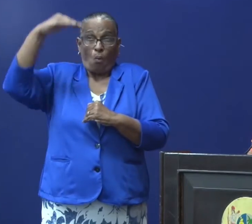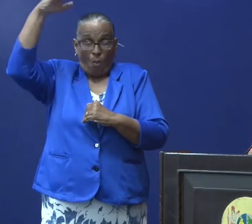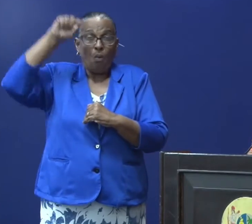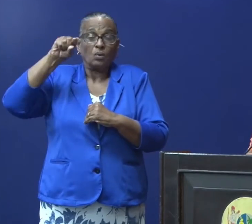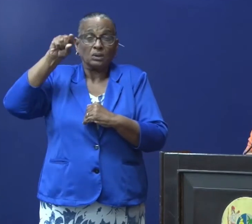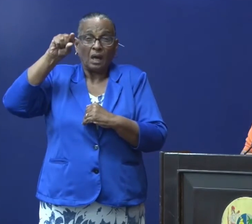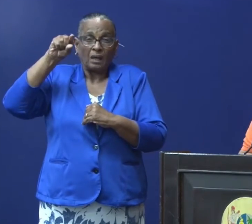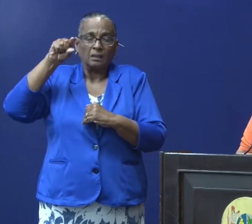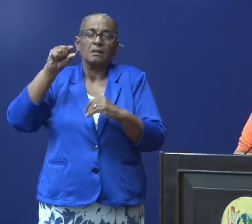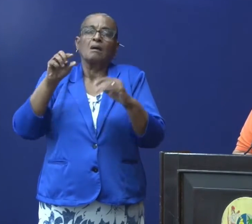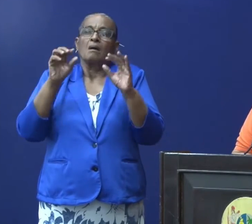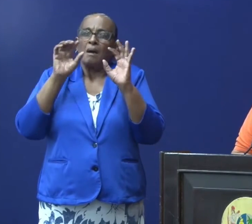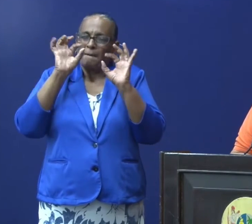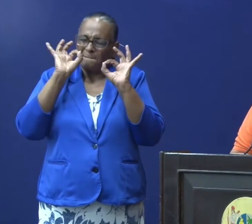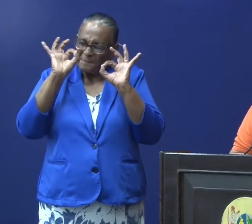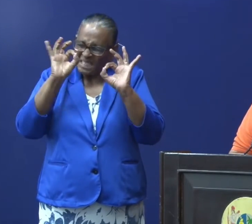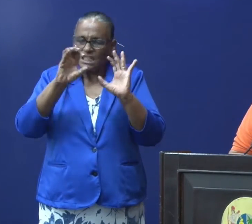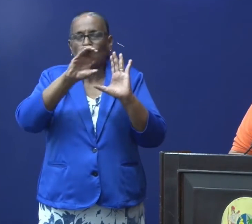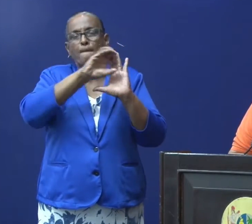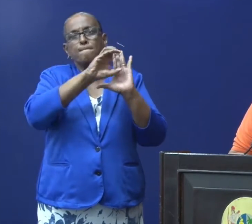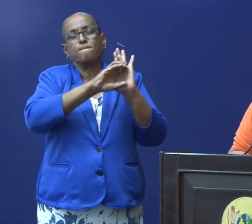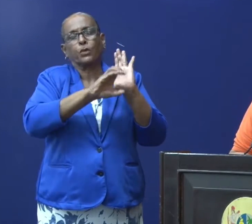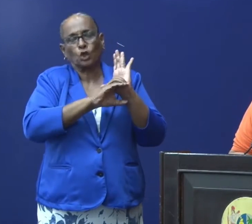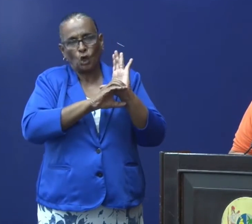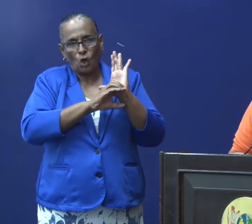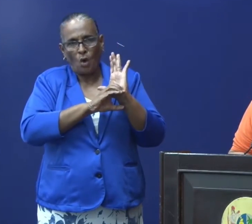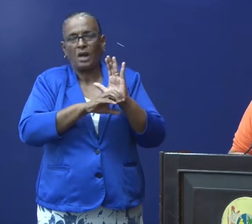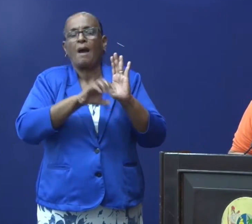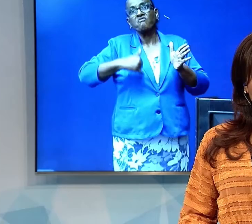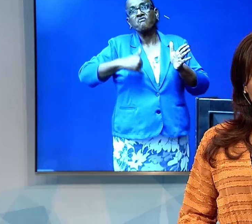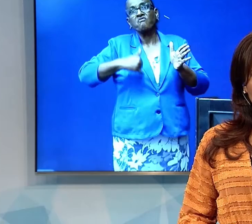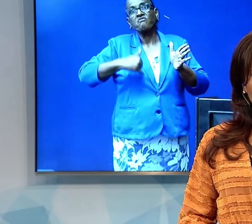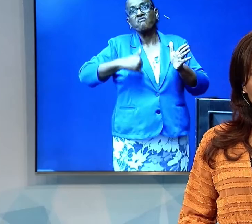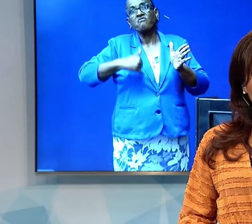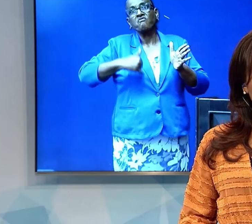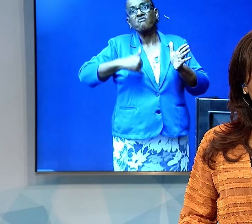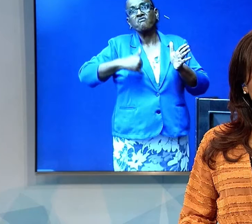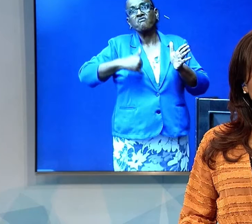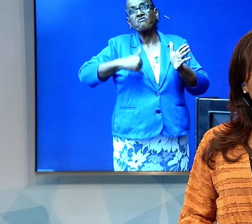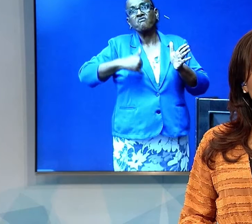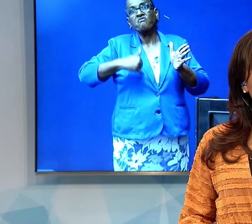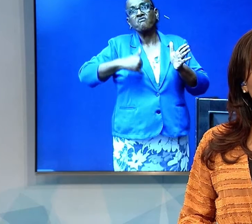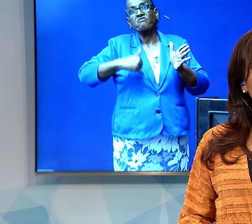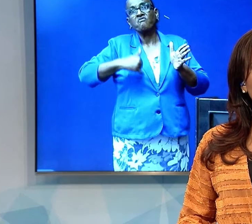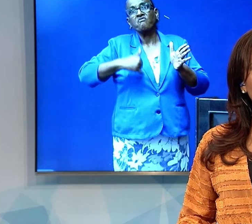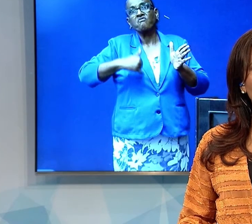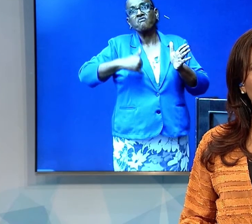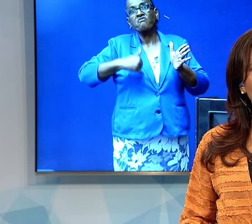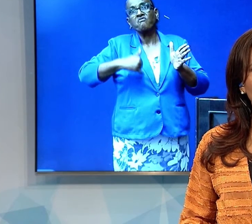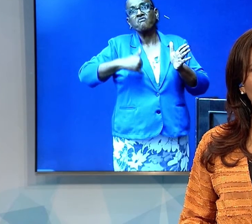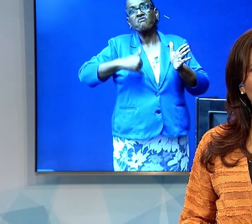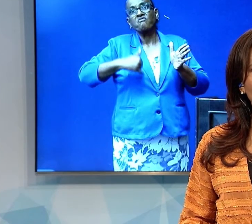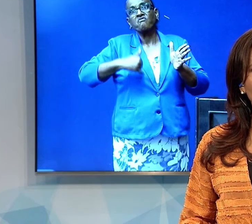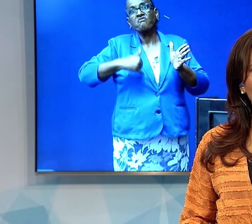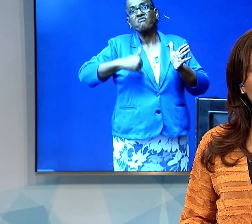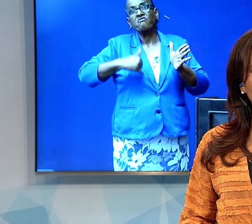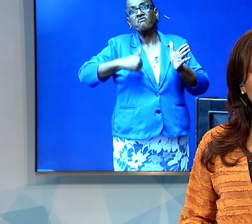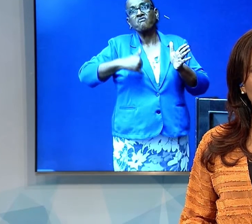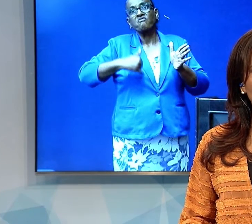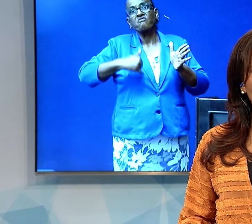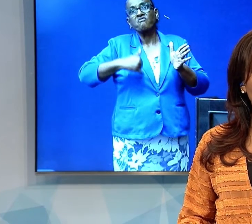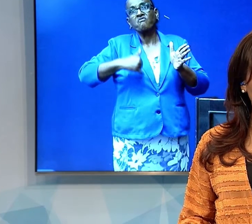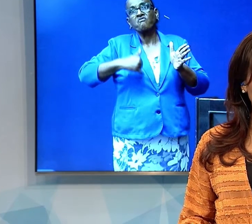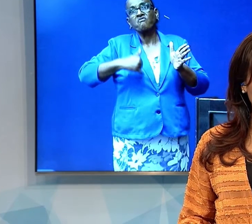daar is er een bepaald protocol voor en dat is het protocol dat we gaan aflopen. Tot zover Jerry Sleijngaard, coördinator van het Nationaal